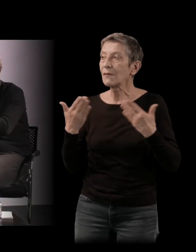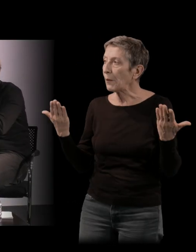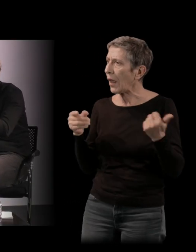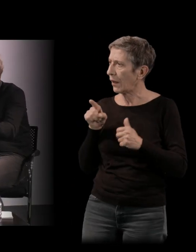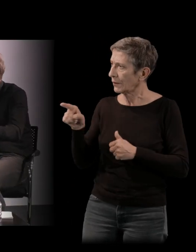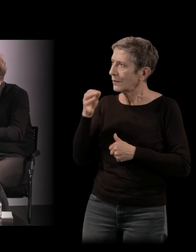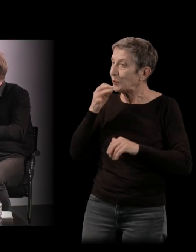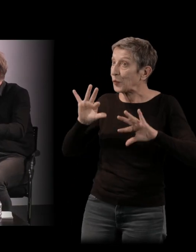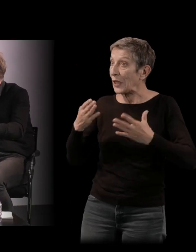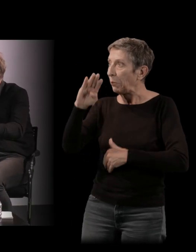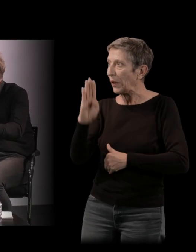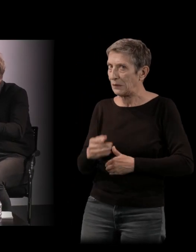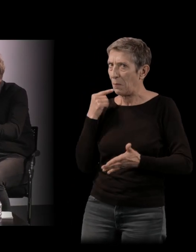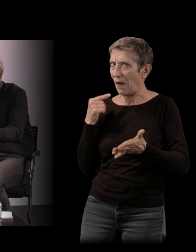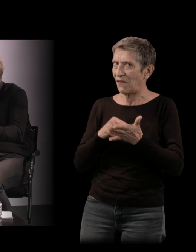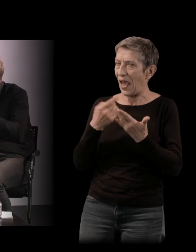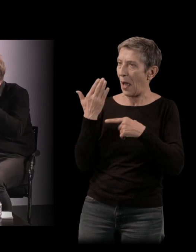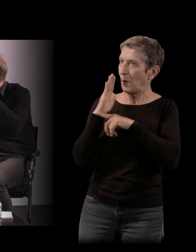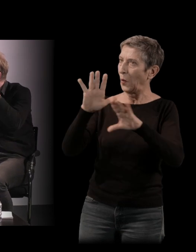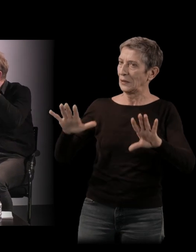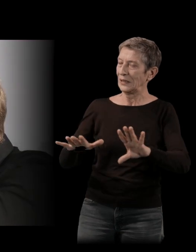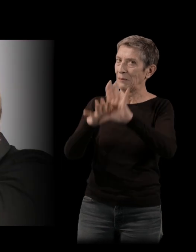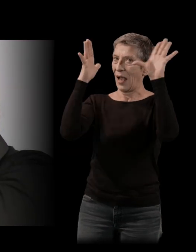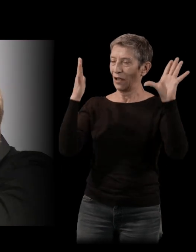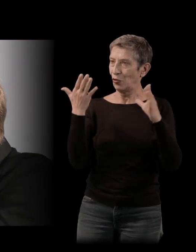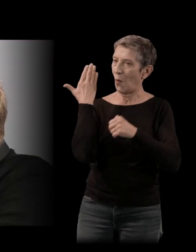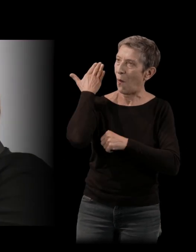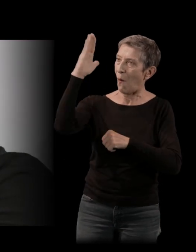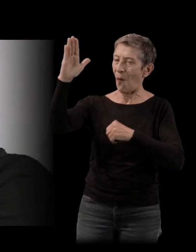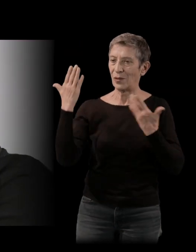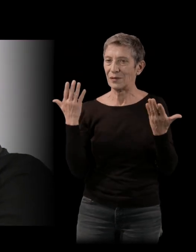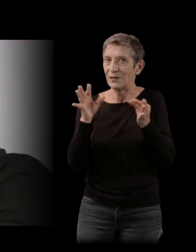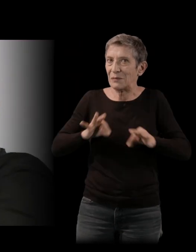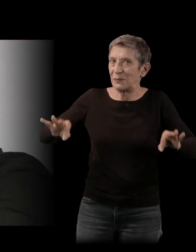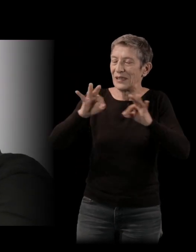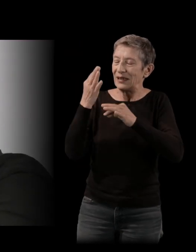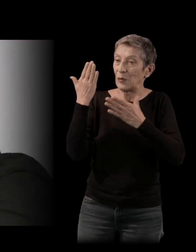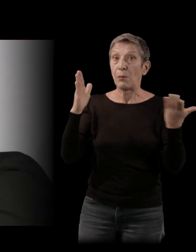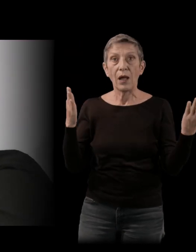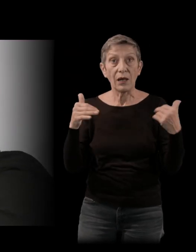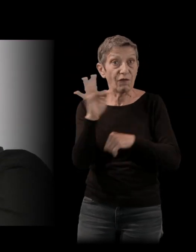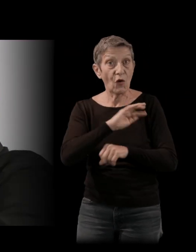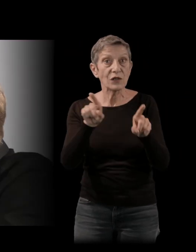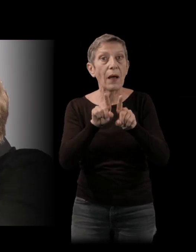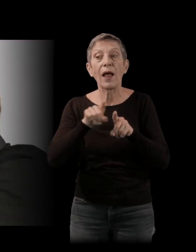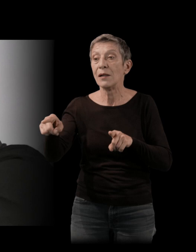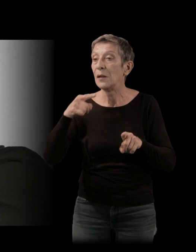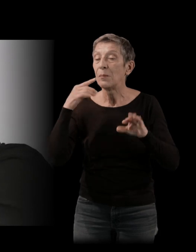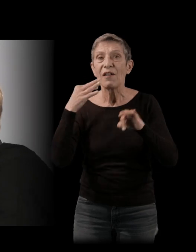peut-être préféré montrer une autre face de son pays. finalement, cette dimension-là, elle est vraie pour la France. Vous avez parlé de Malraux. Elle est vraie pour